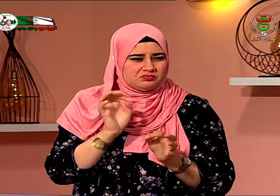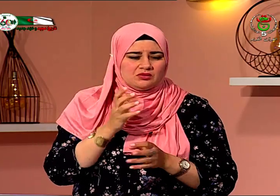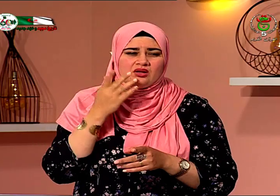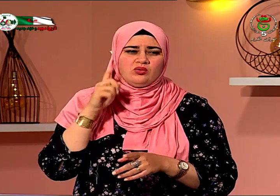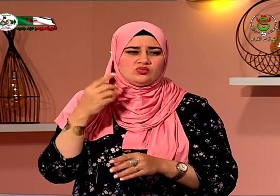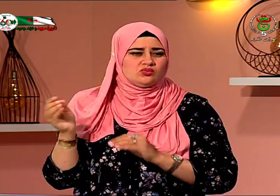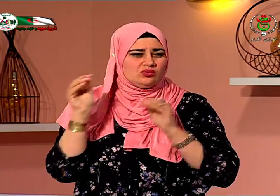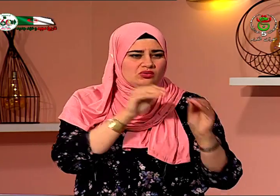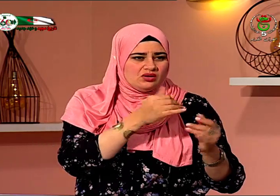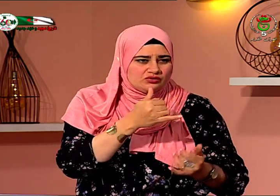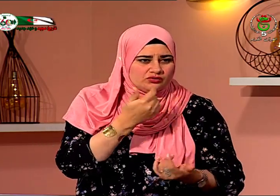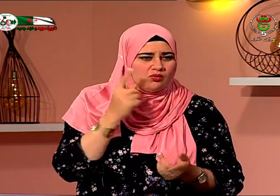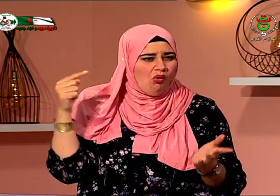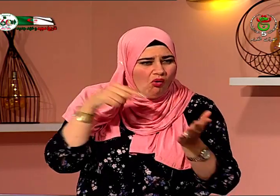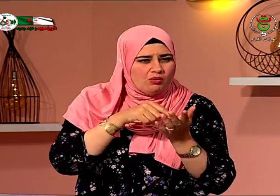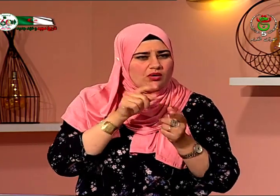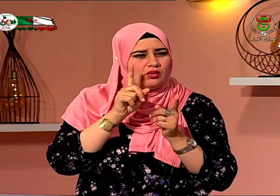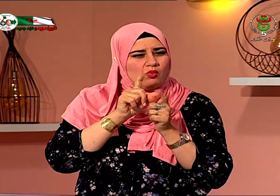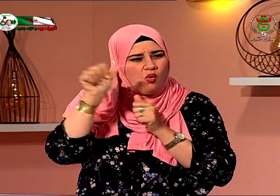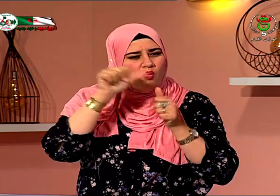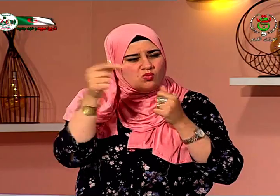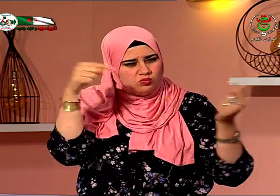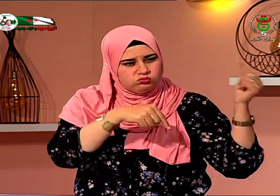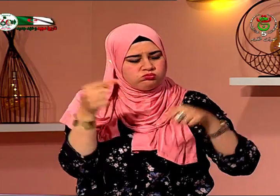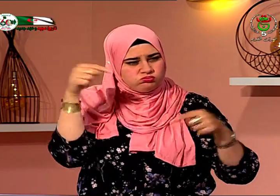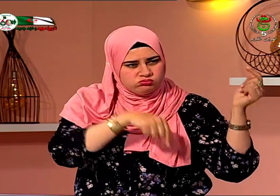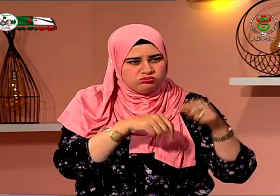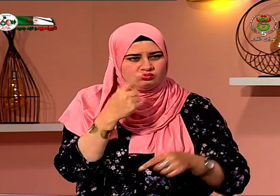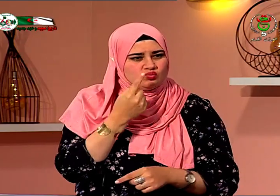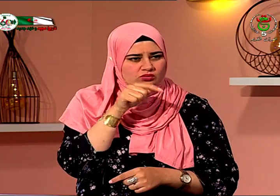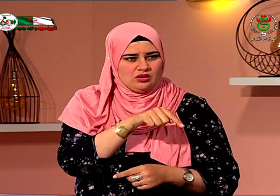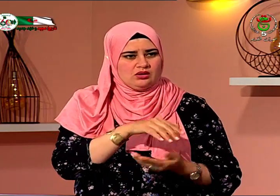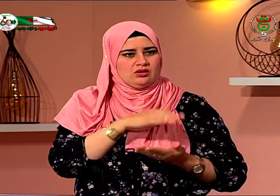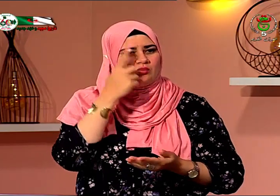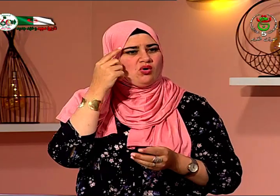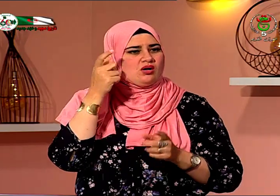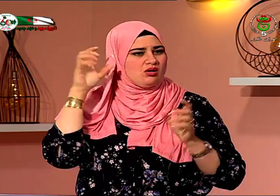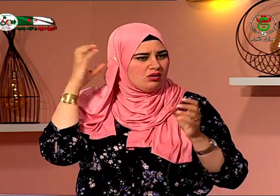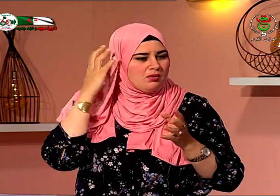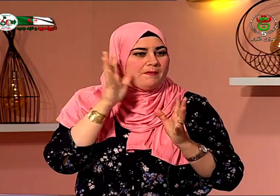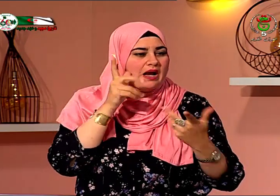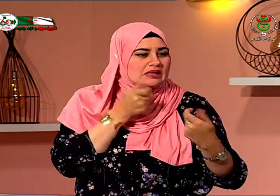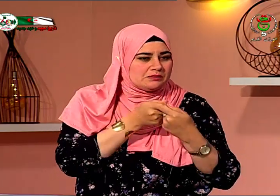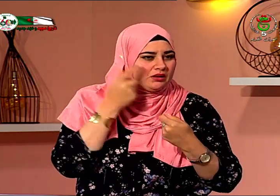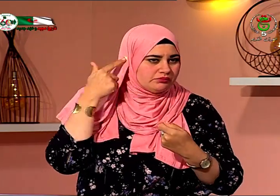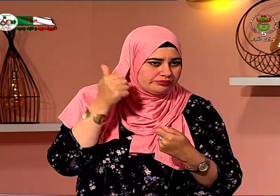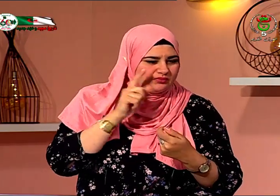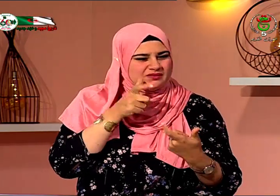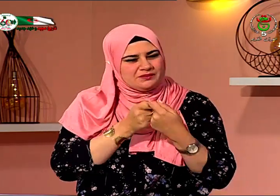هناك مركز يعني خاص بالأطفال لديهم إعاقة سمعية احتجنا الجزائر باش صبنا